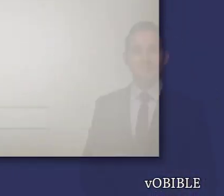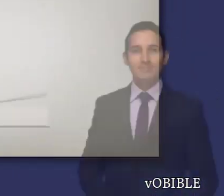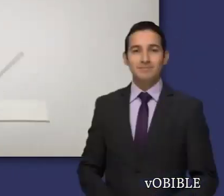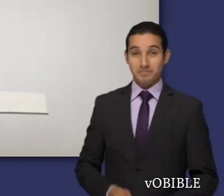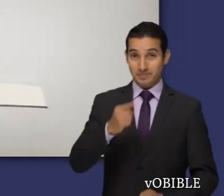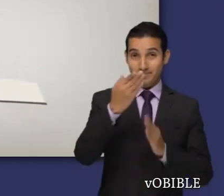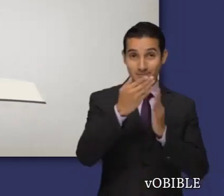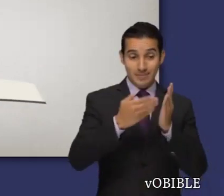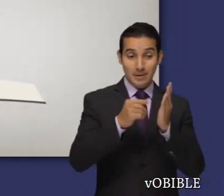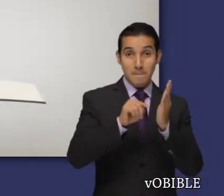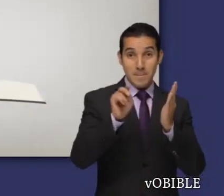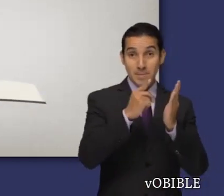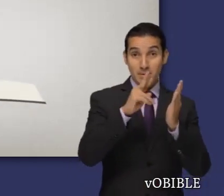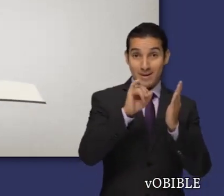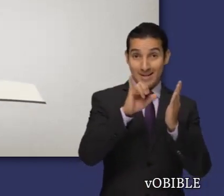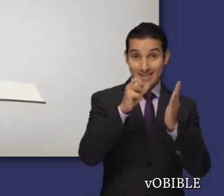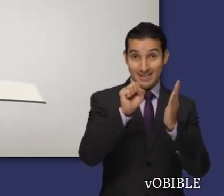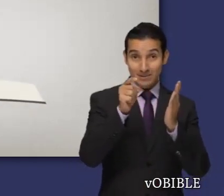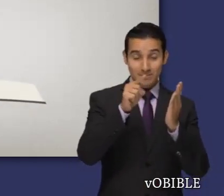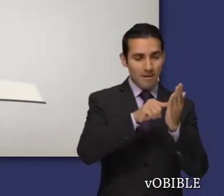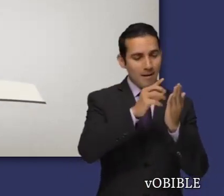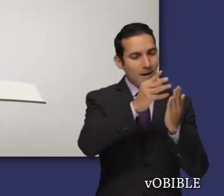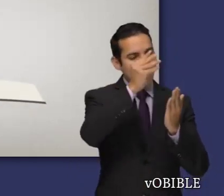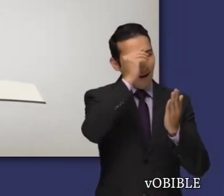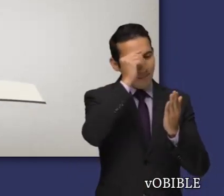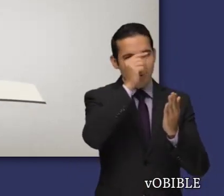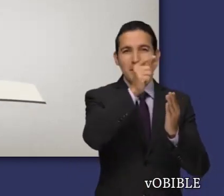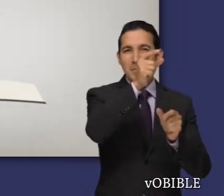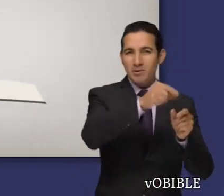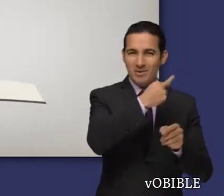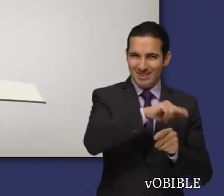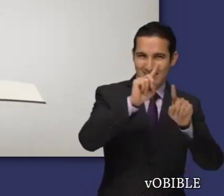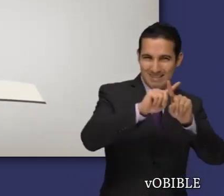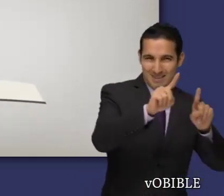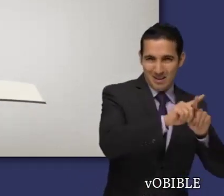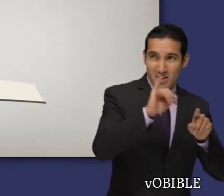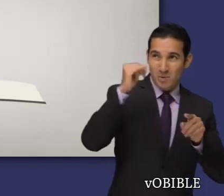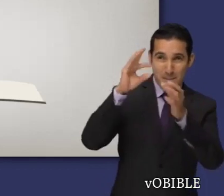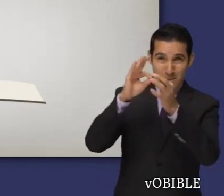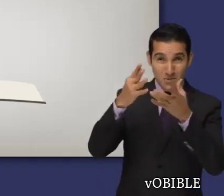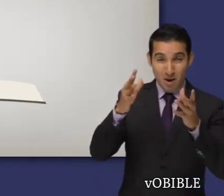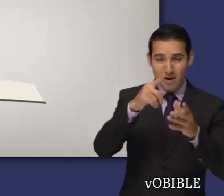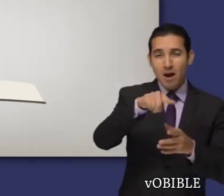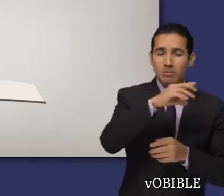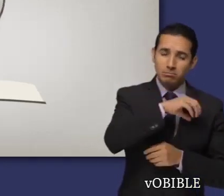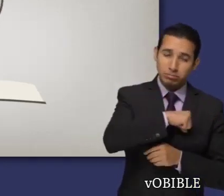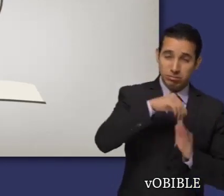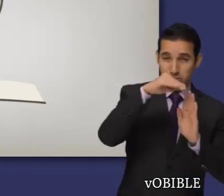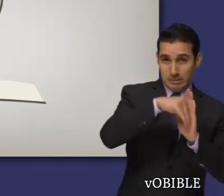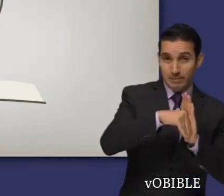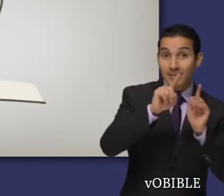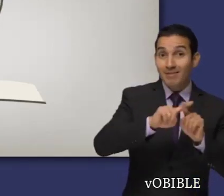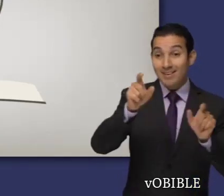Cuando lea el primer libro de los reyes, fíjese en cómo la adoración falsa causa mucho sufrimiento, mientras que la